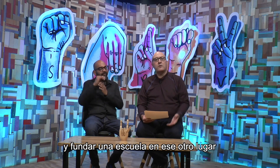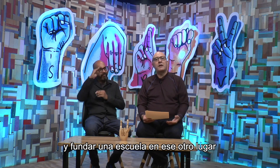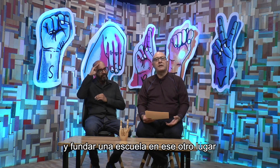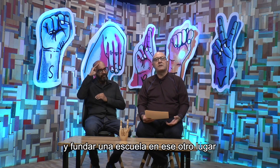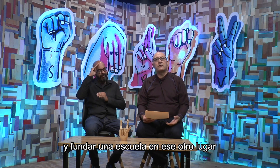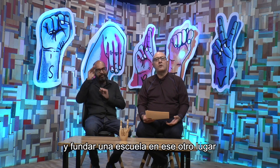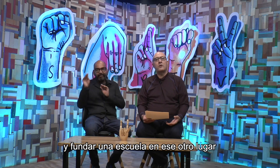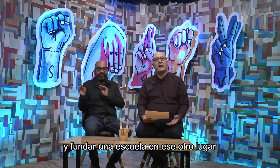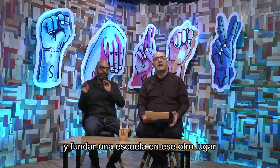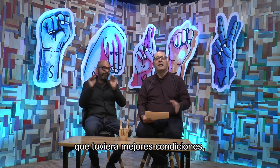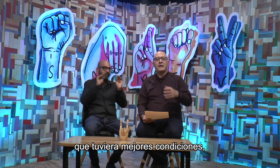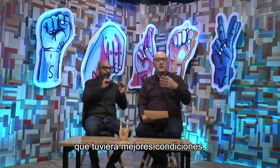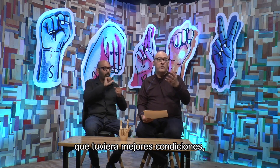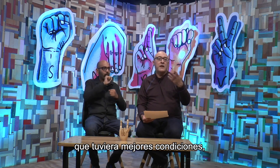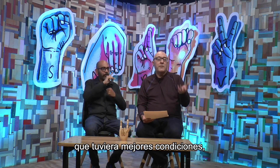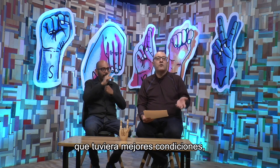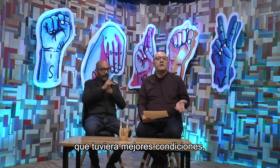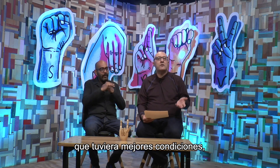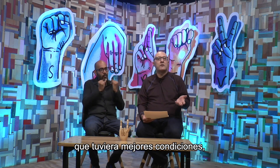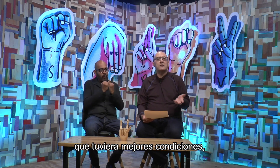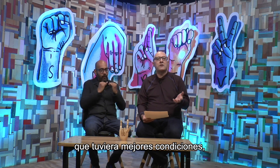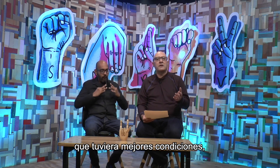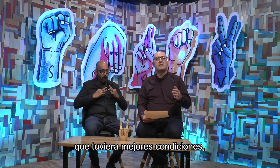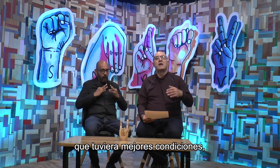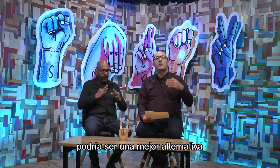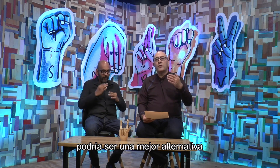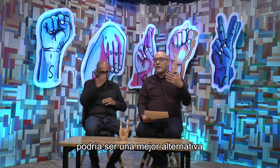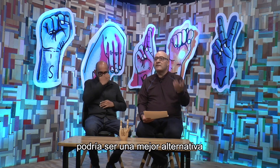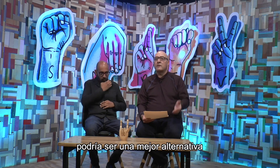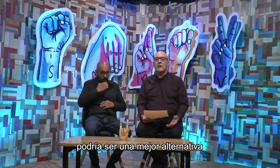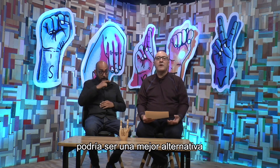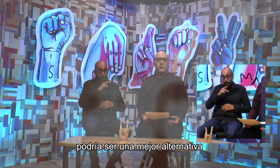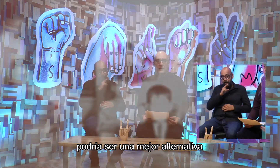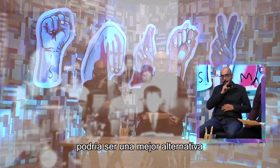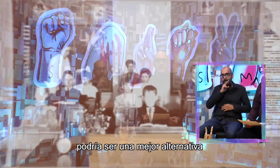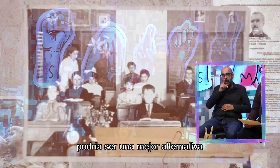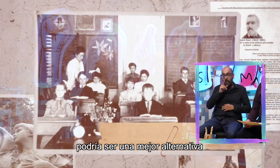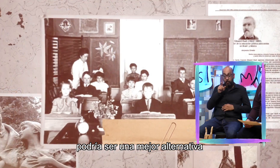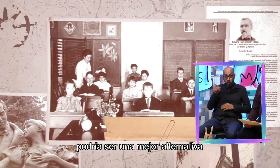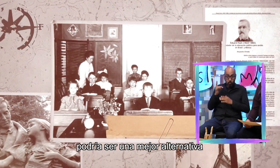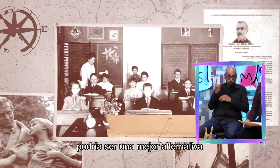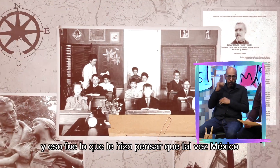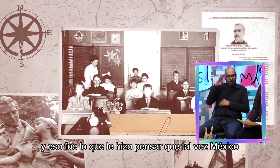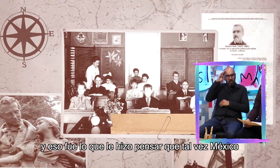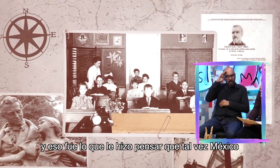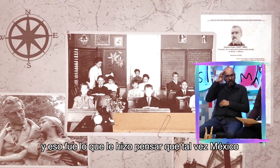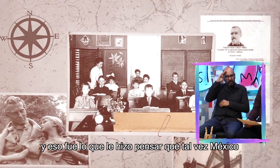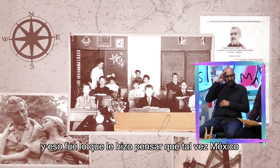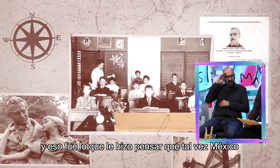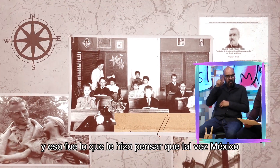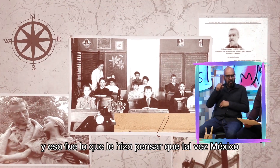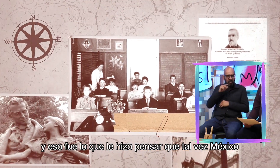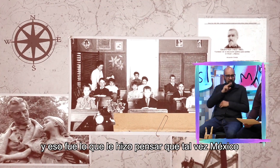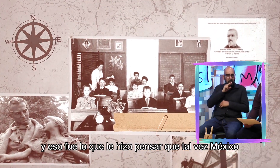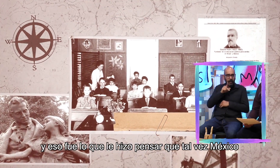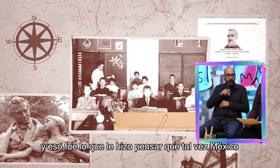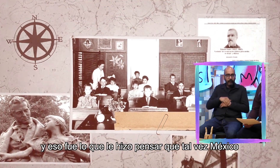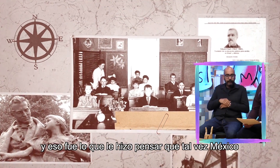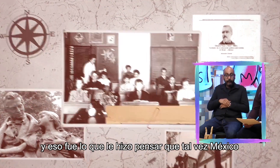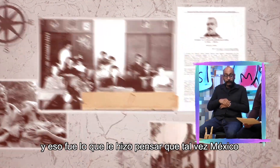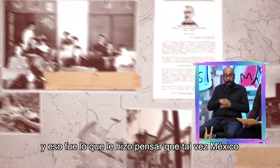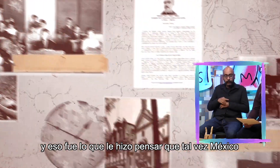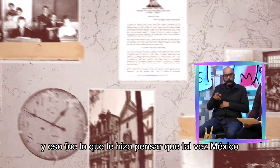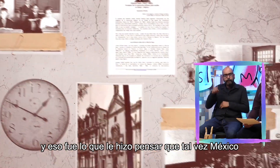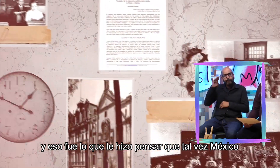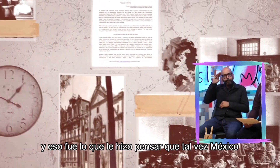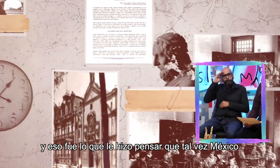fundar una escuela en ese otro lugar que tuviera mejores condiciones podía ser una mejor alternativa. Y eso fue lo que le hizo pensar